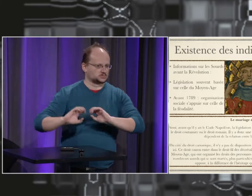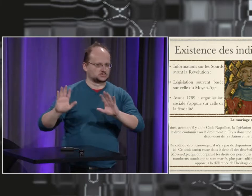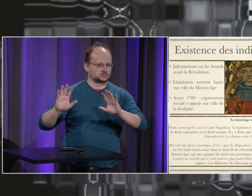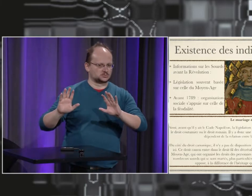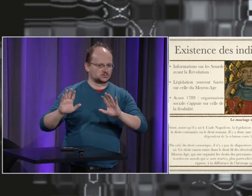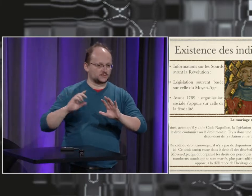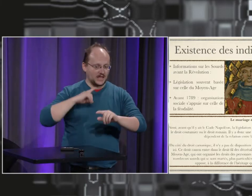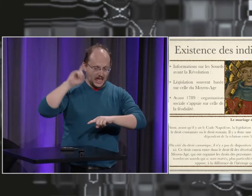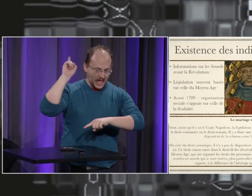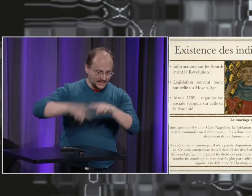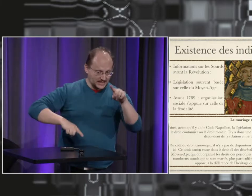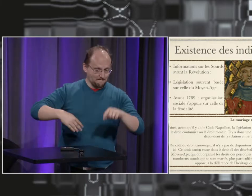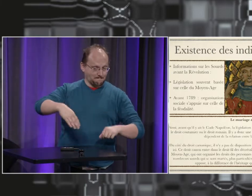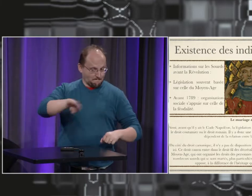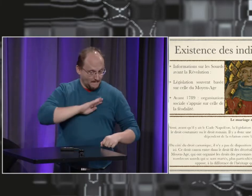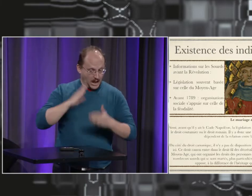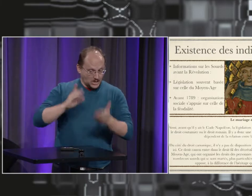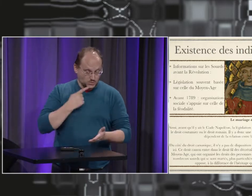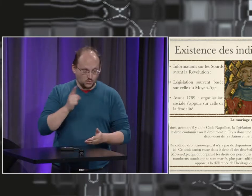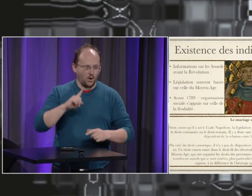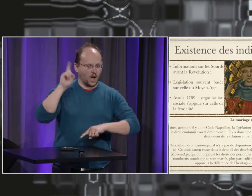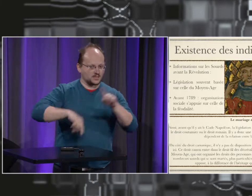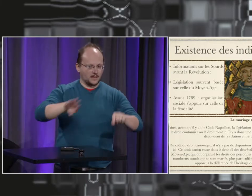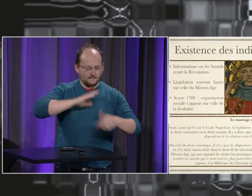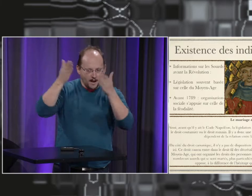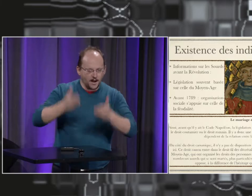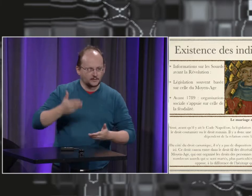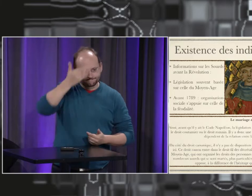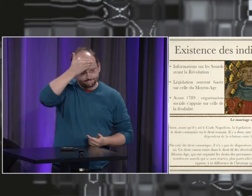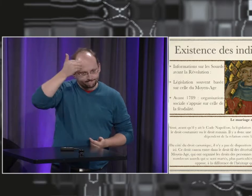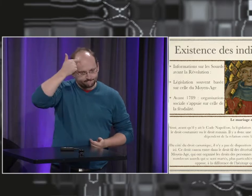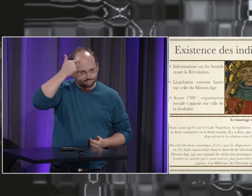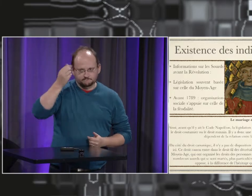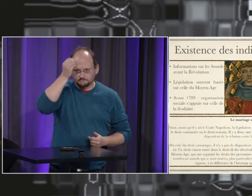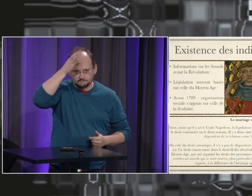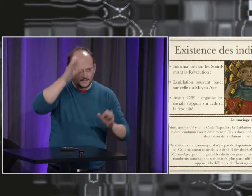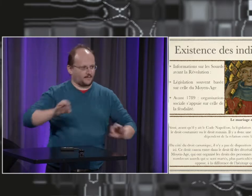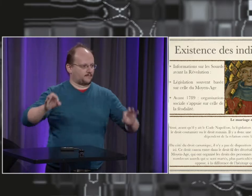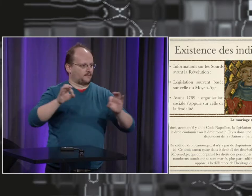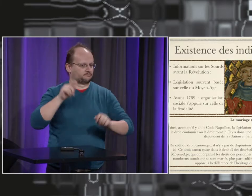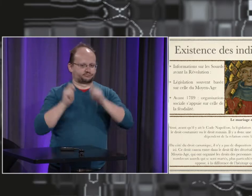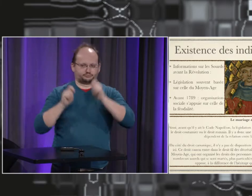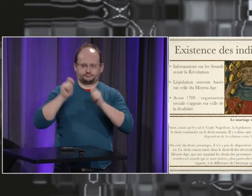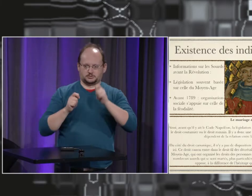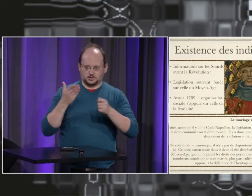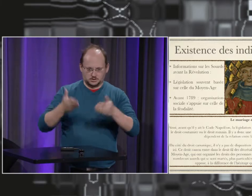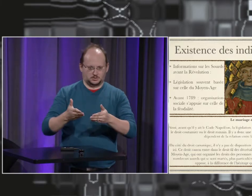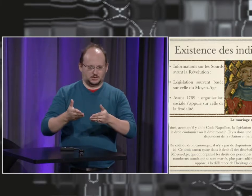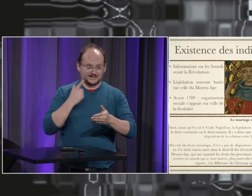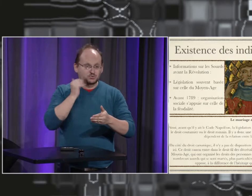voir que l'interdiction de l'héritage n'était pas liée au fait que la personne était sourde, mais qu se posait la question du savoir,